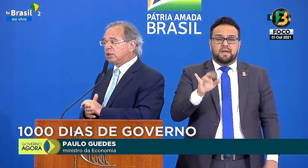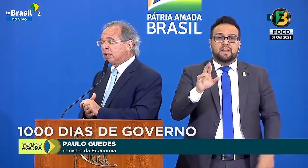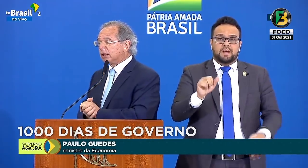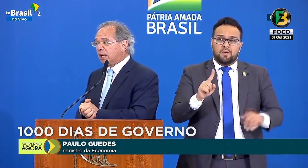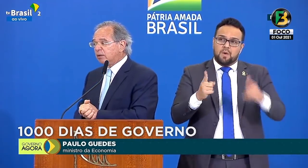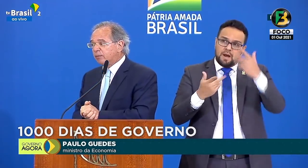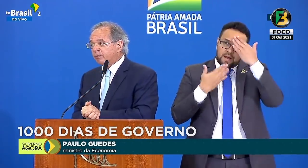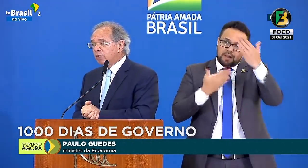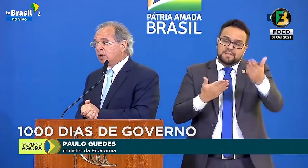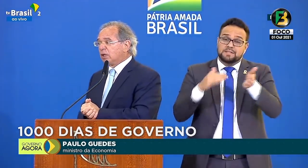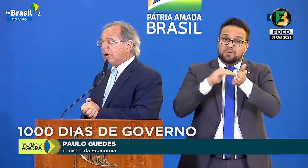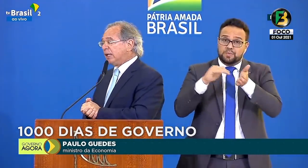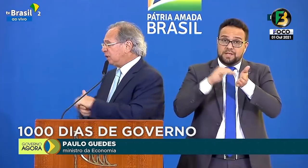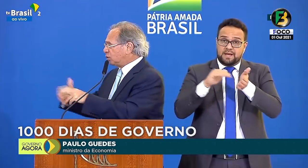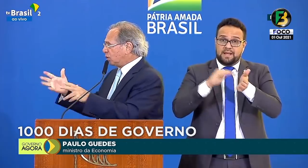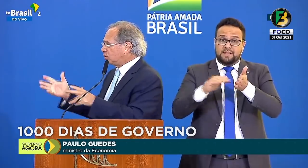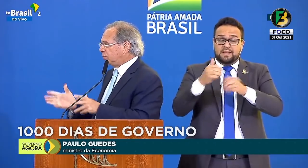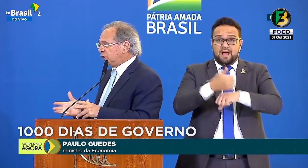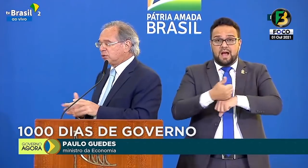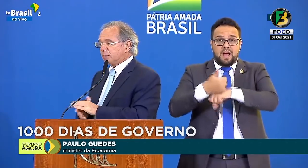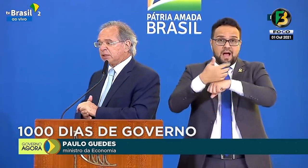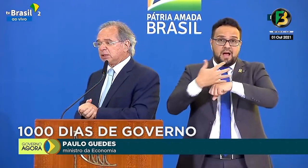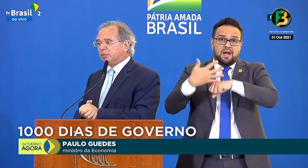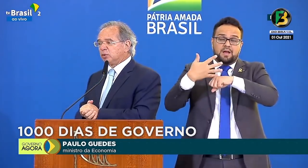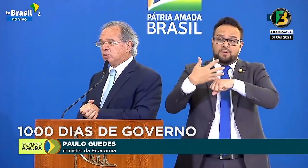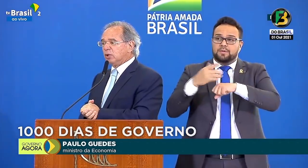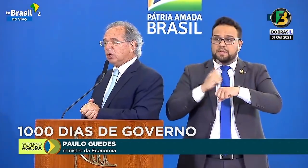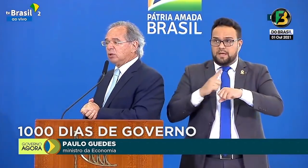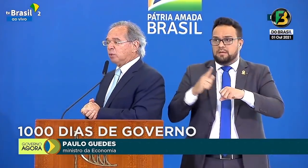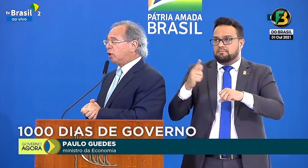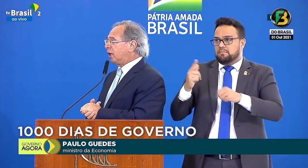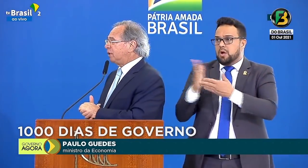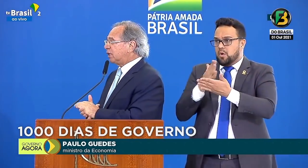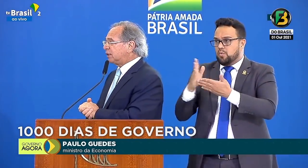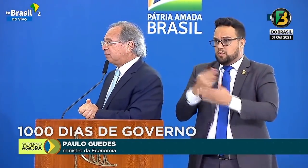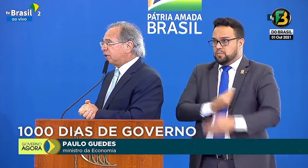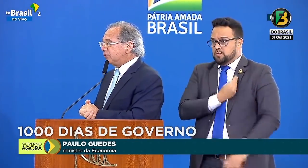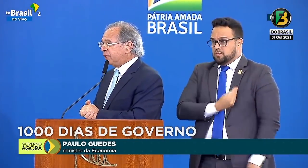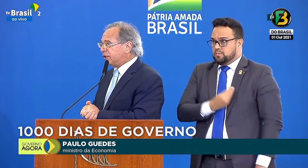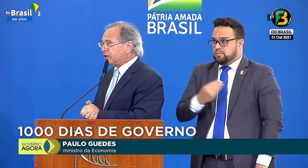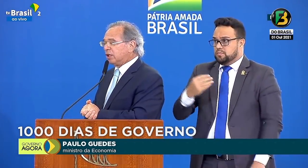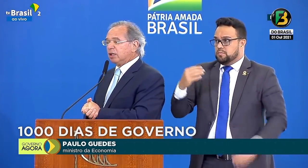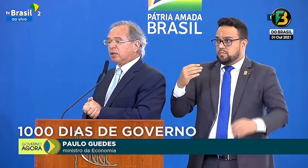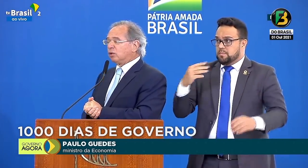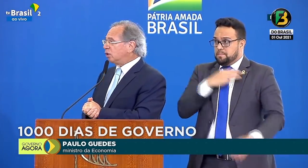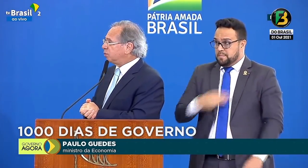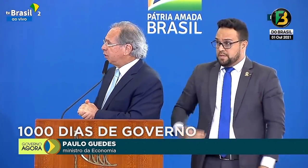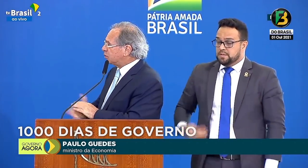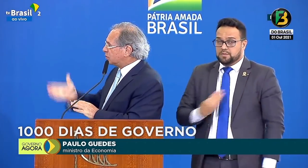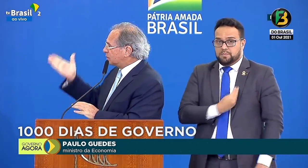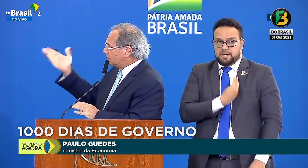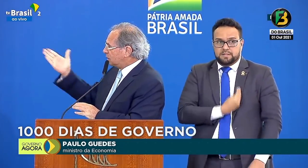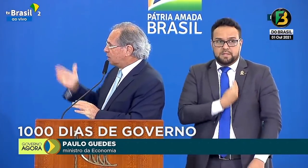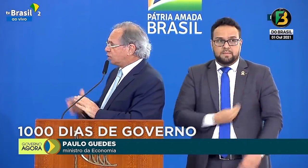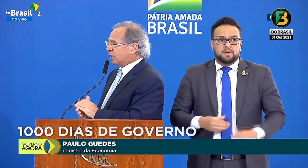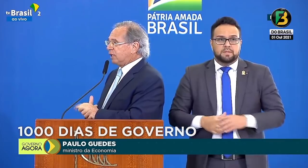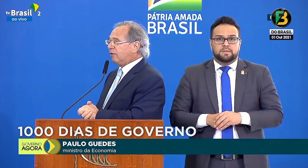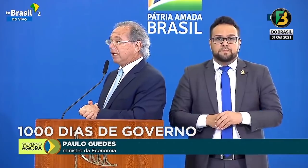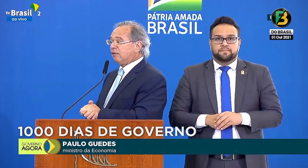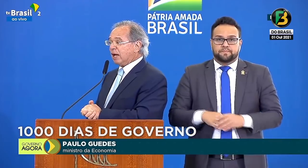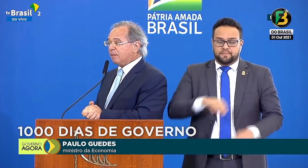muito ao nosso secretário, além de todos os ministros que participam do programa de crescimento verde, que o nosso ministro